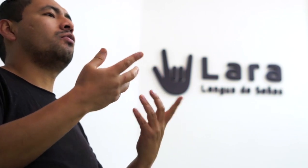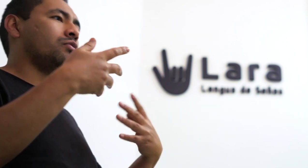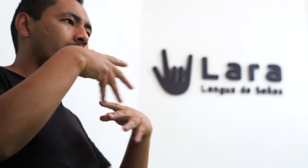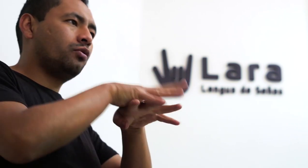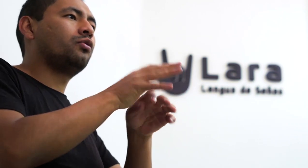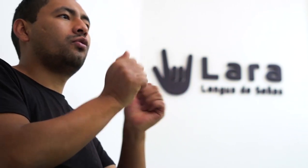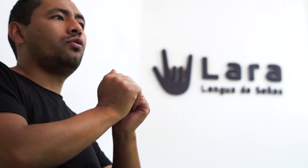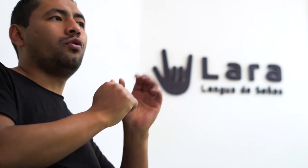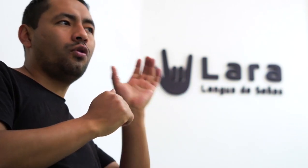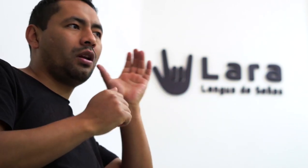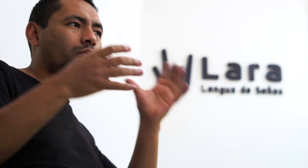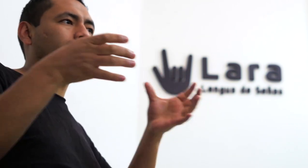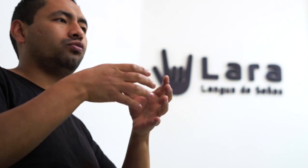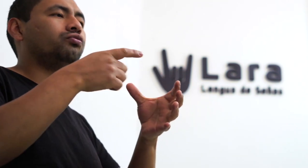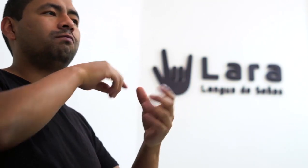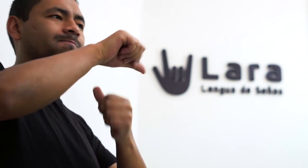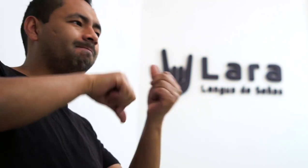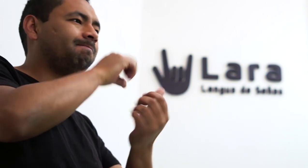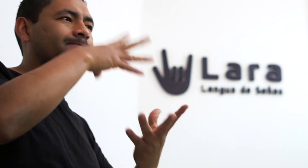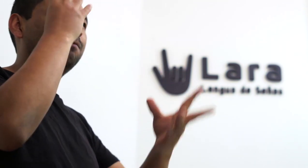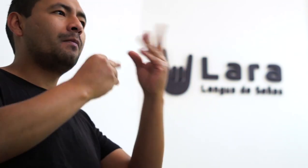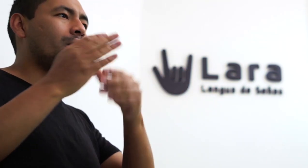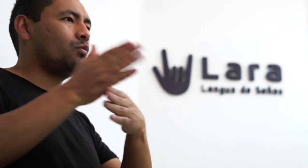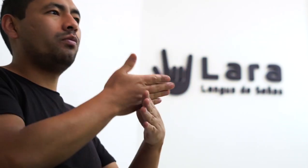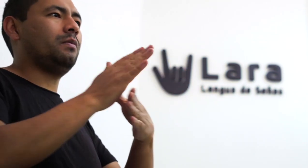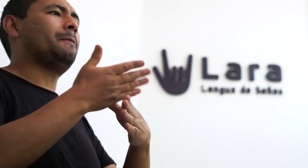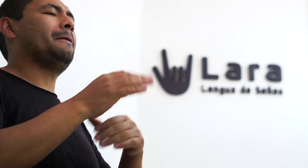y de esa forma mejorar la inclusión y el aprendizaje de los niños, sordos.